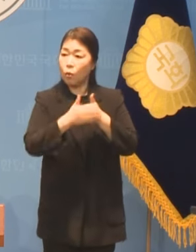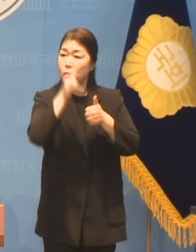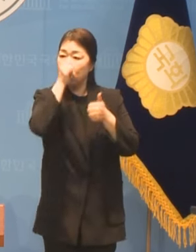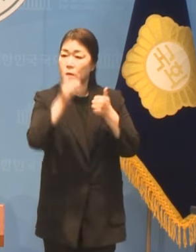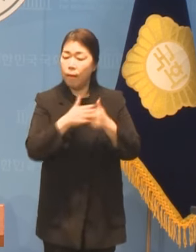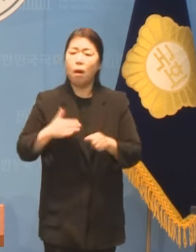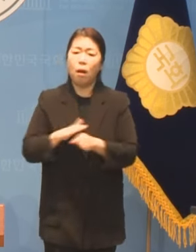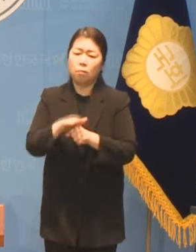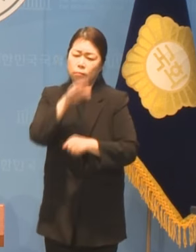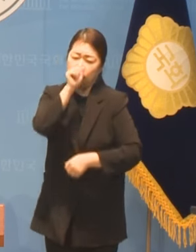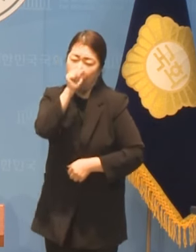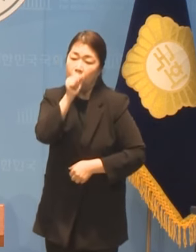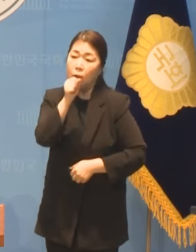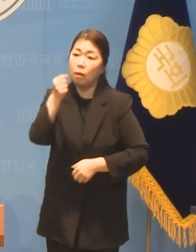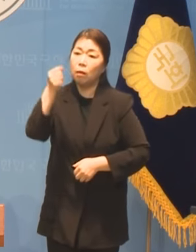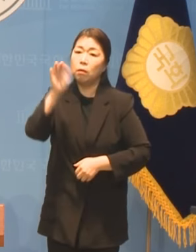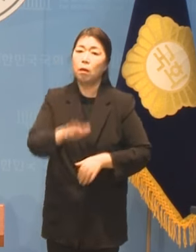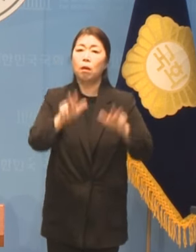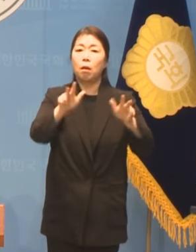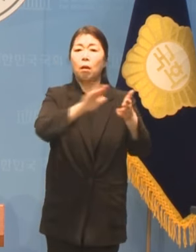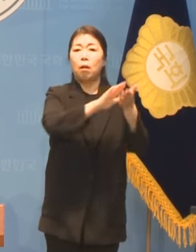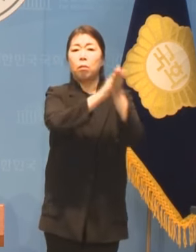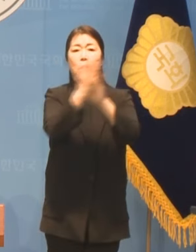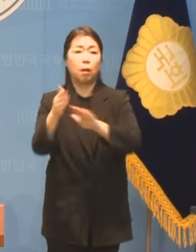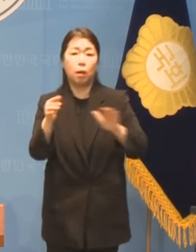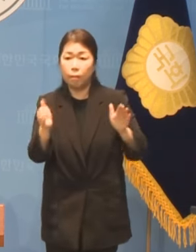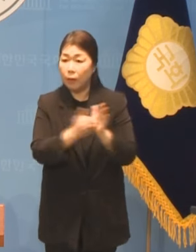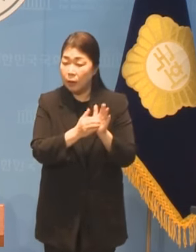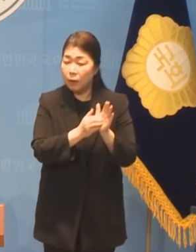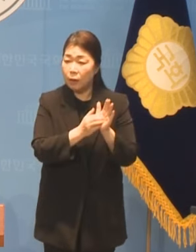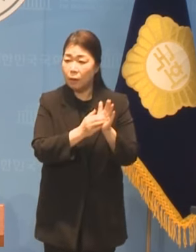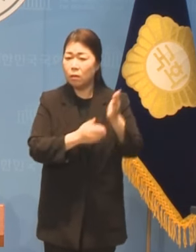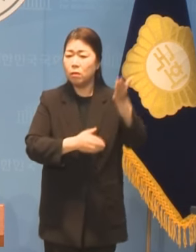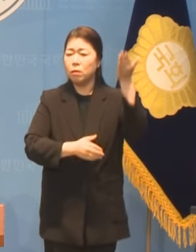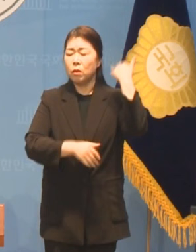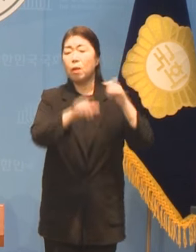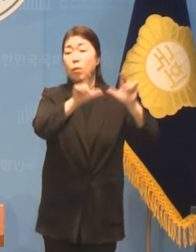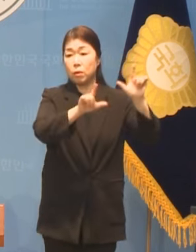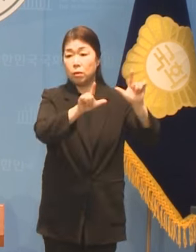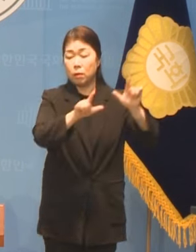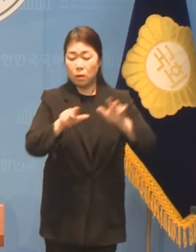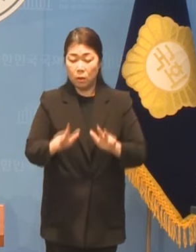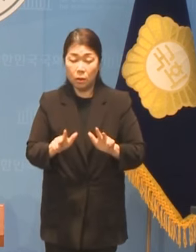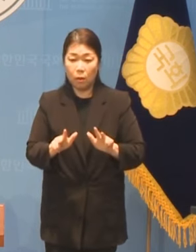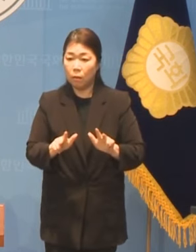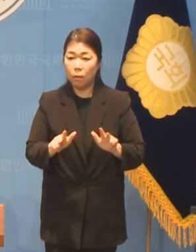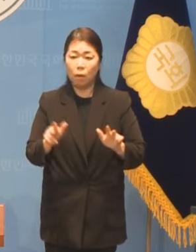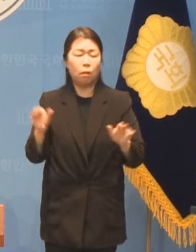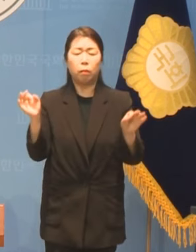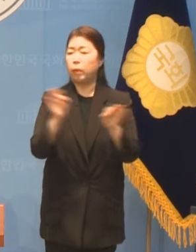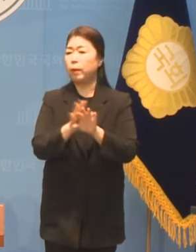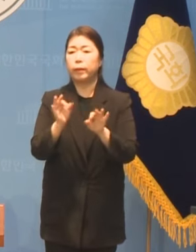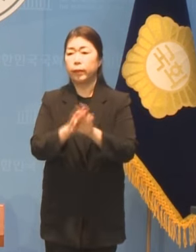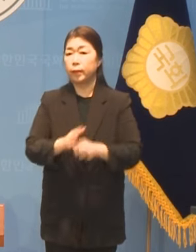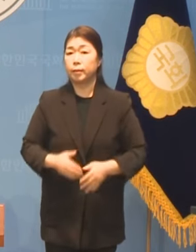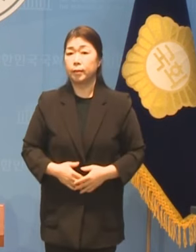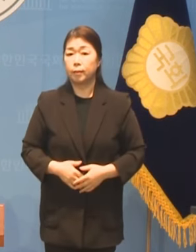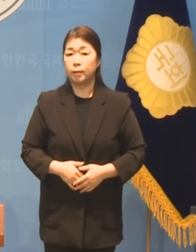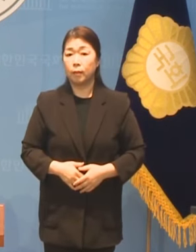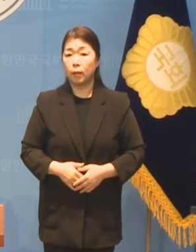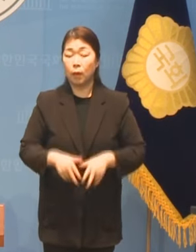권리를 보장하겠다던 정당이었습니다 이 역시 과거의 모습일 뿐입니다 지금의 민주당이 선출직